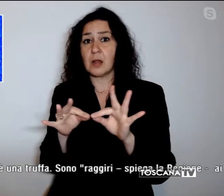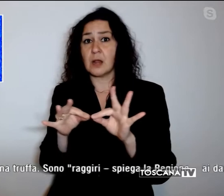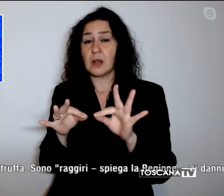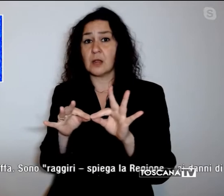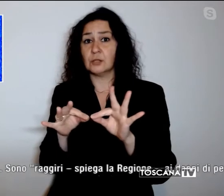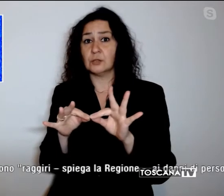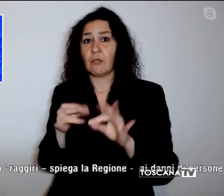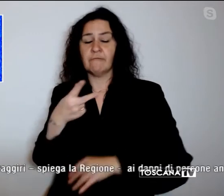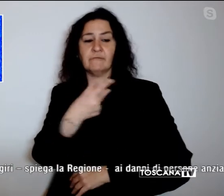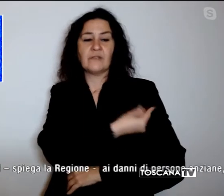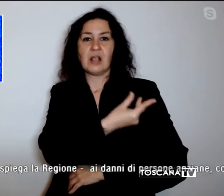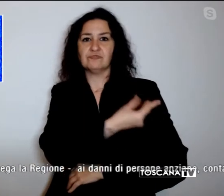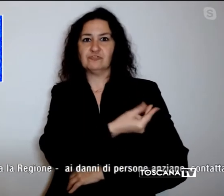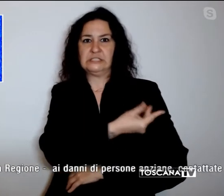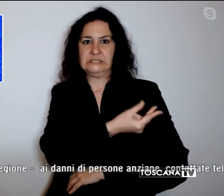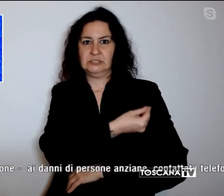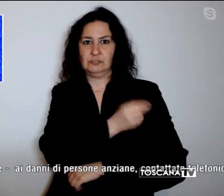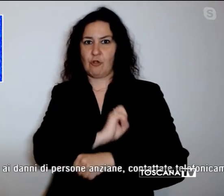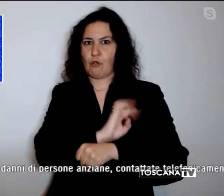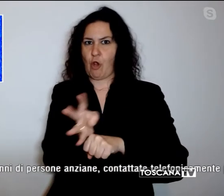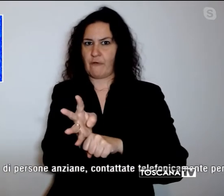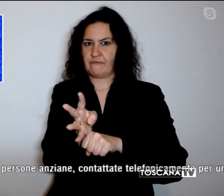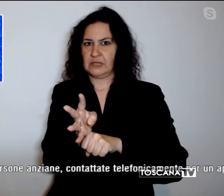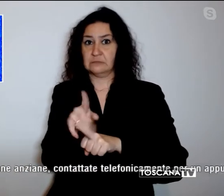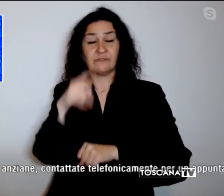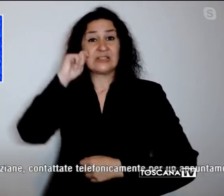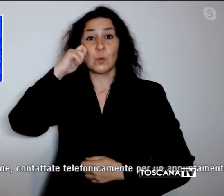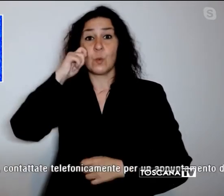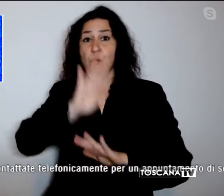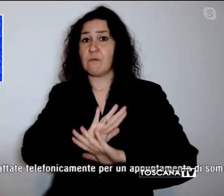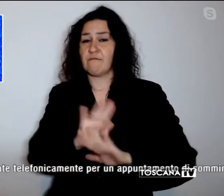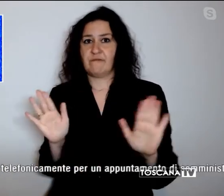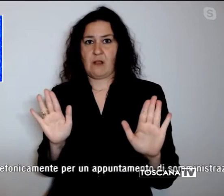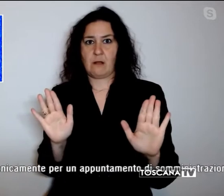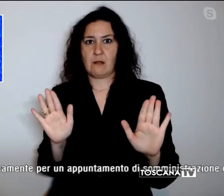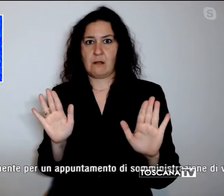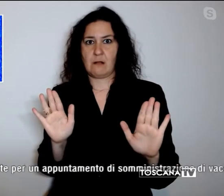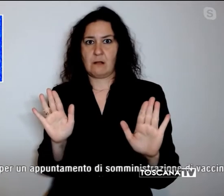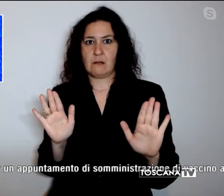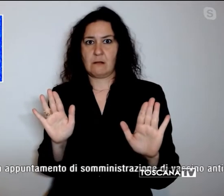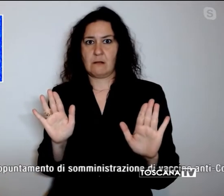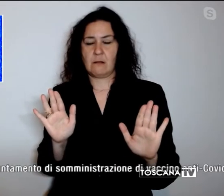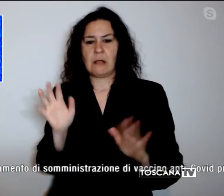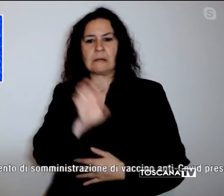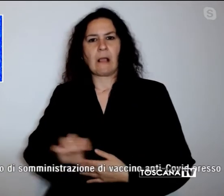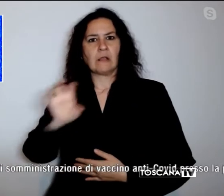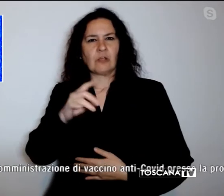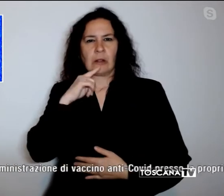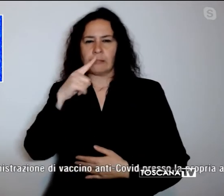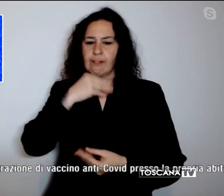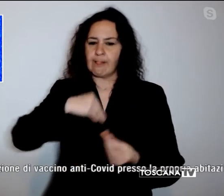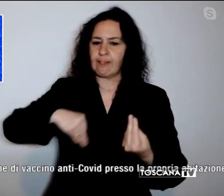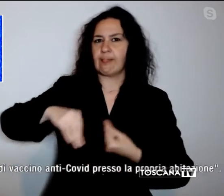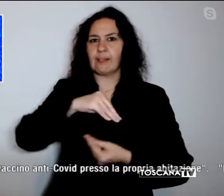vaccini anti-covid. È una truffa. Sono raggiri, spiega la regione, ai danni di persone